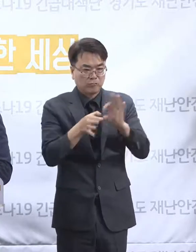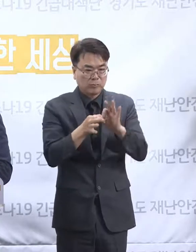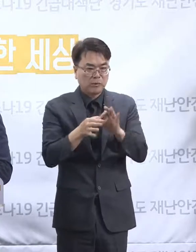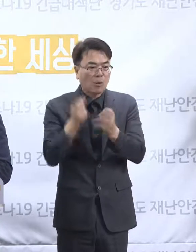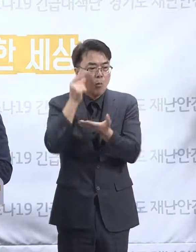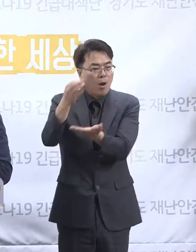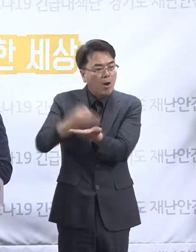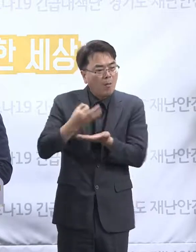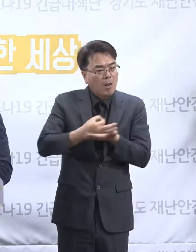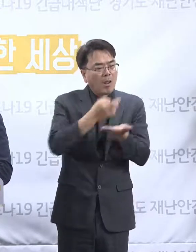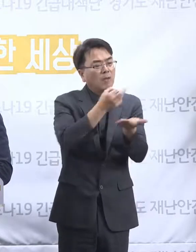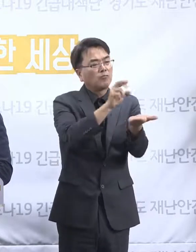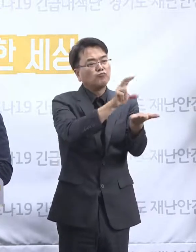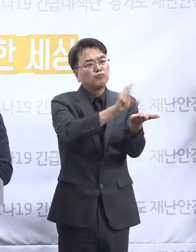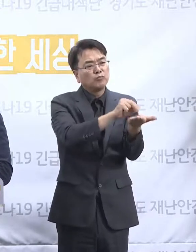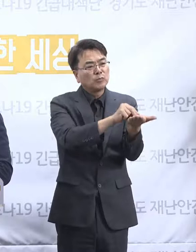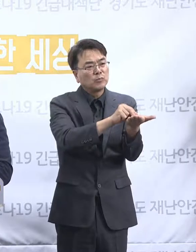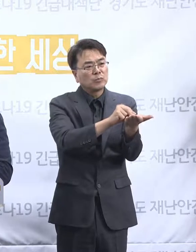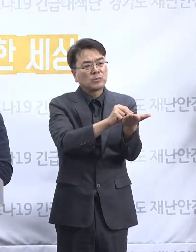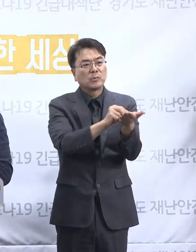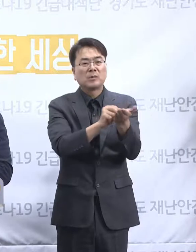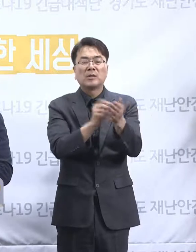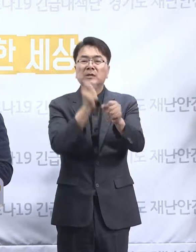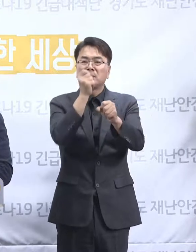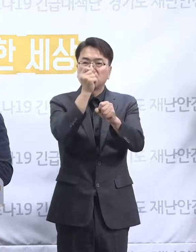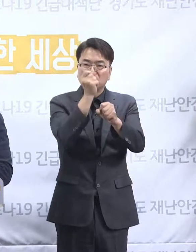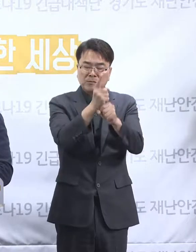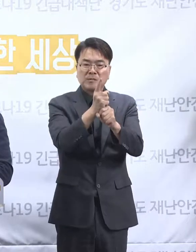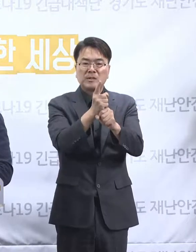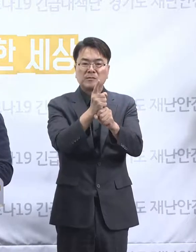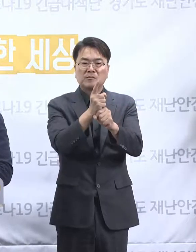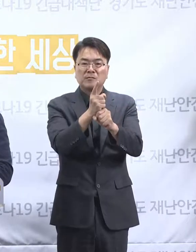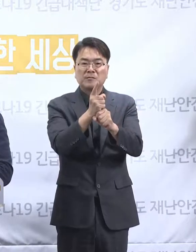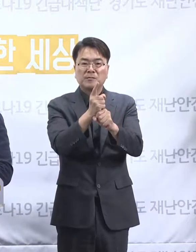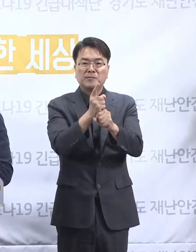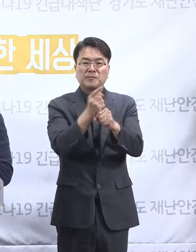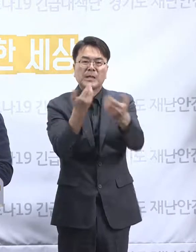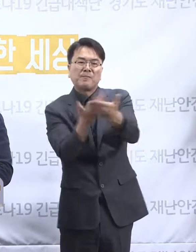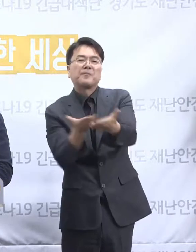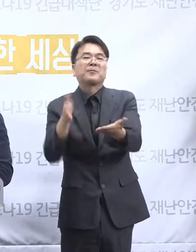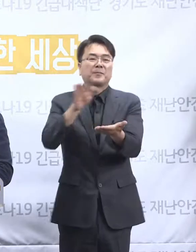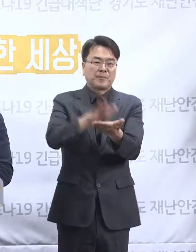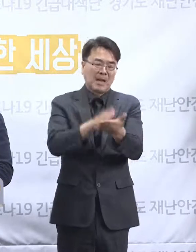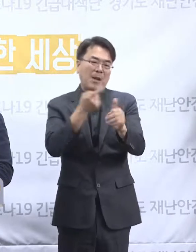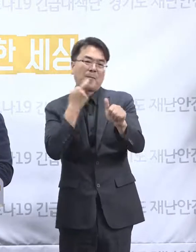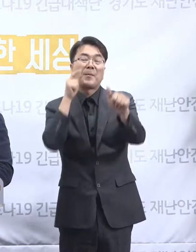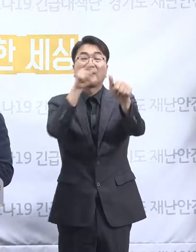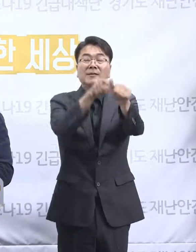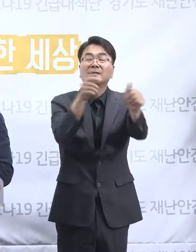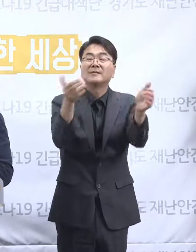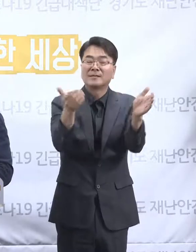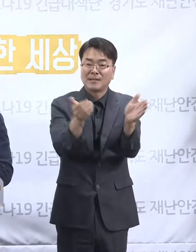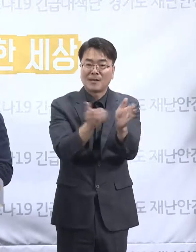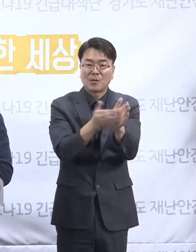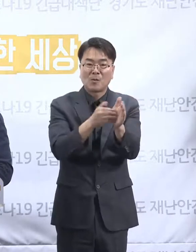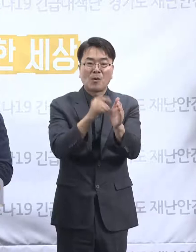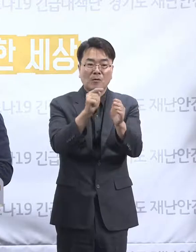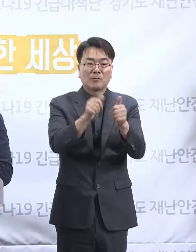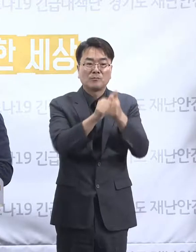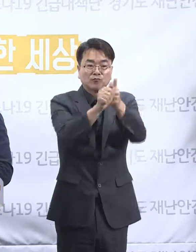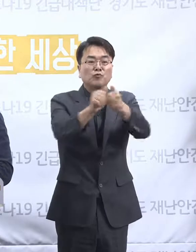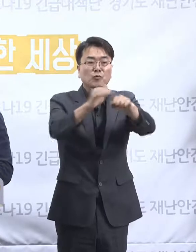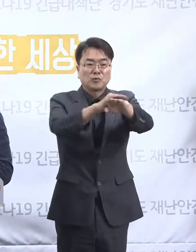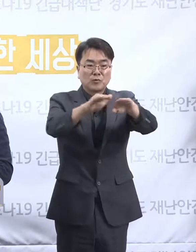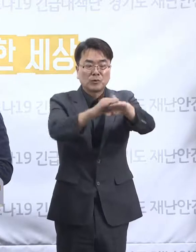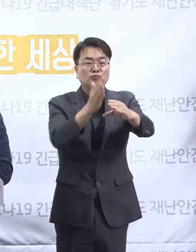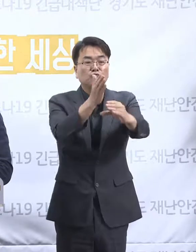이미 어느 정도는 시정을 예고했고 시정명력을 예고했고 그에 따라서 조치가 된 걸로